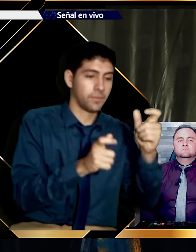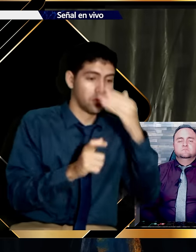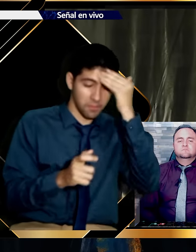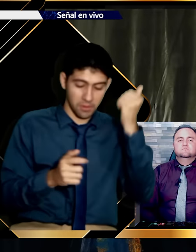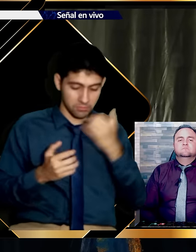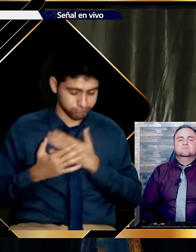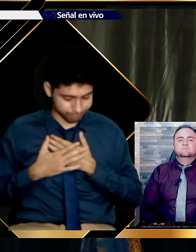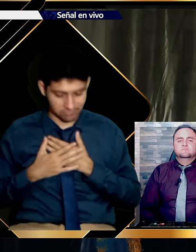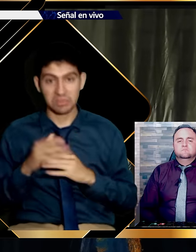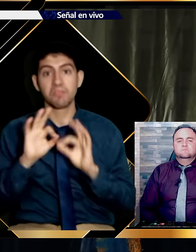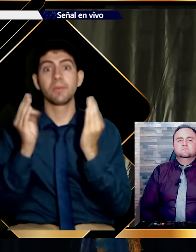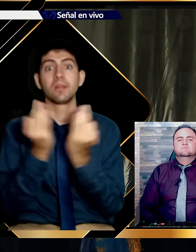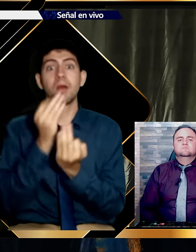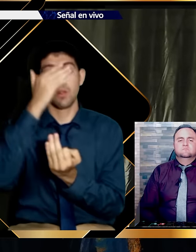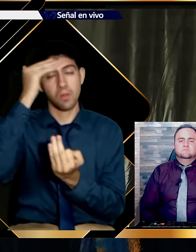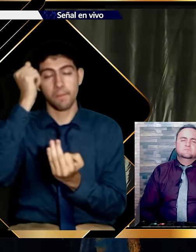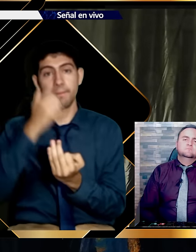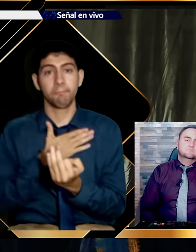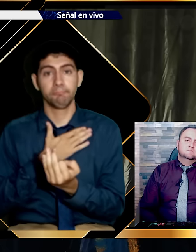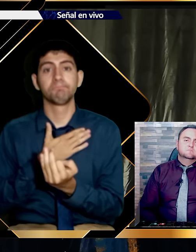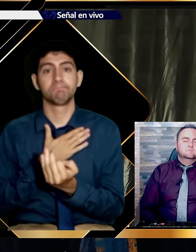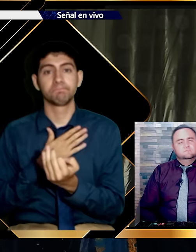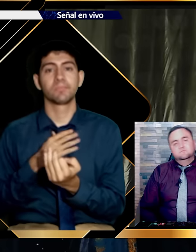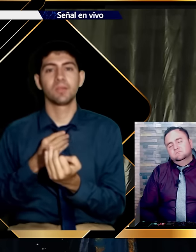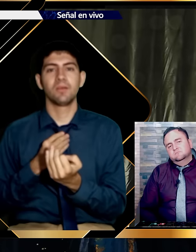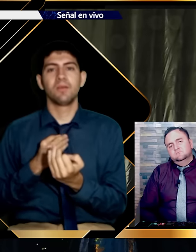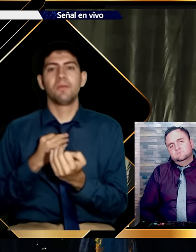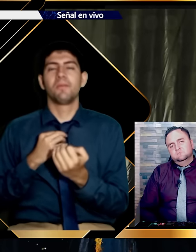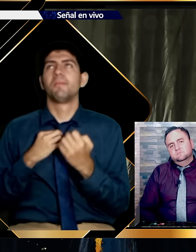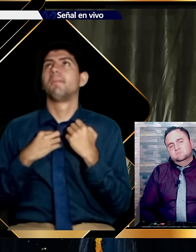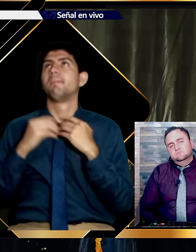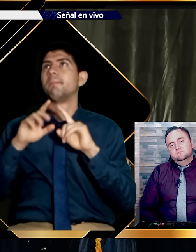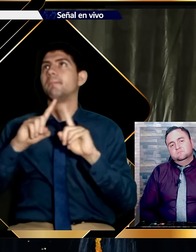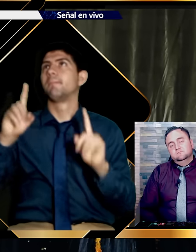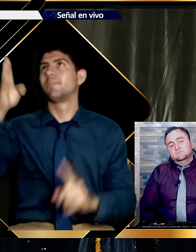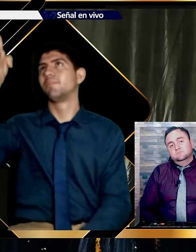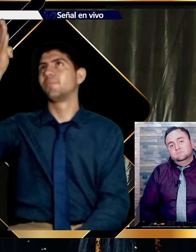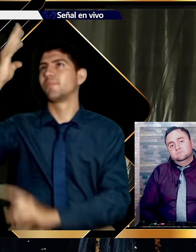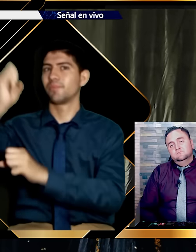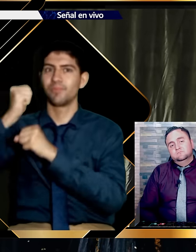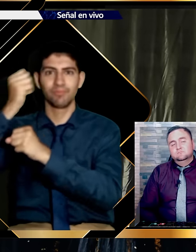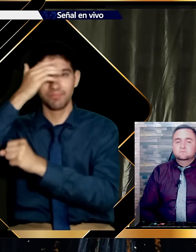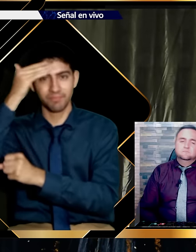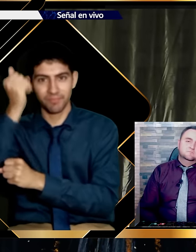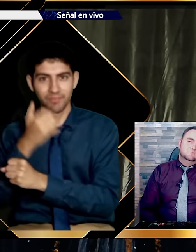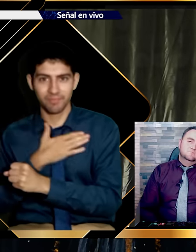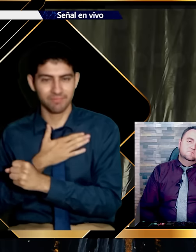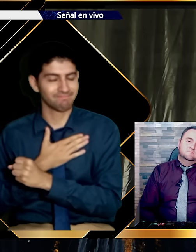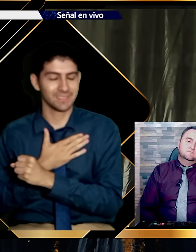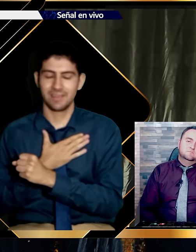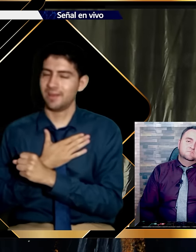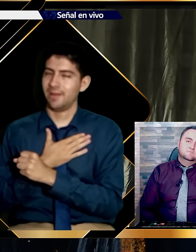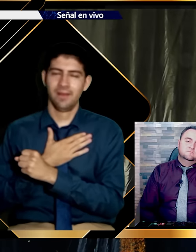Olvidado por todos. Aún por los nuestros. Pero el rey se sigue acordando de nosotros.